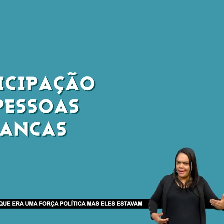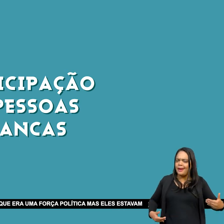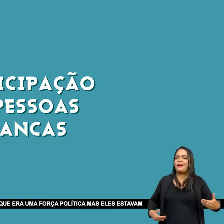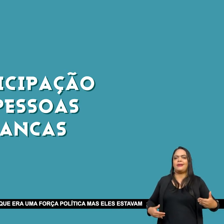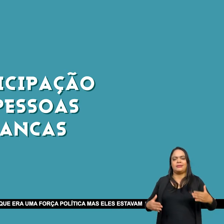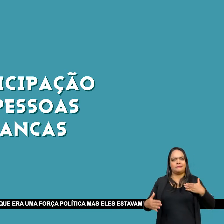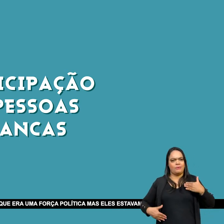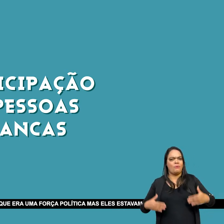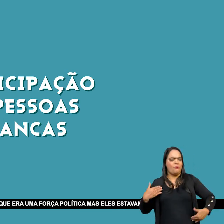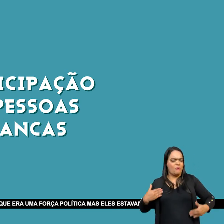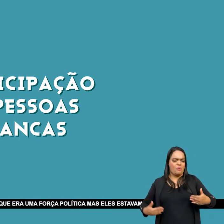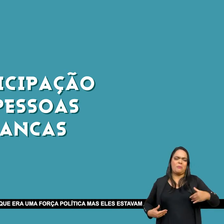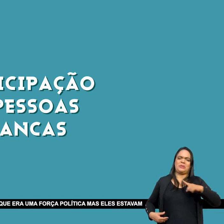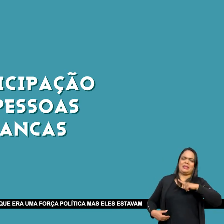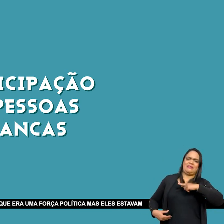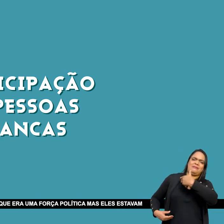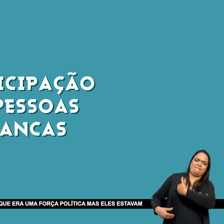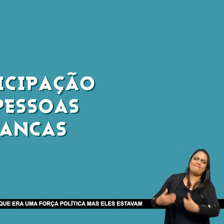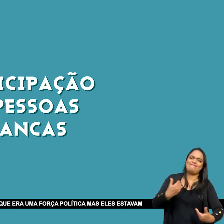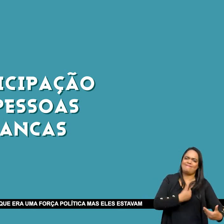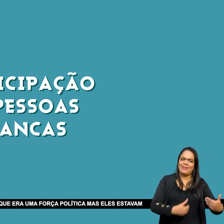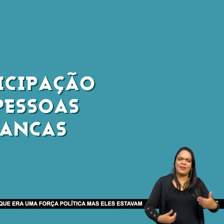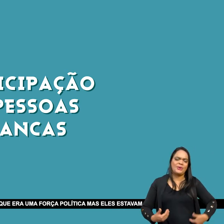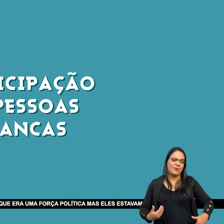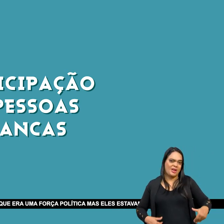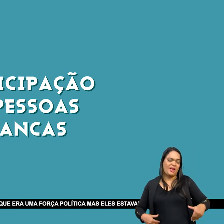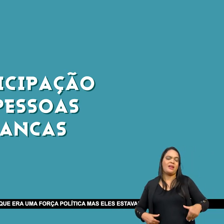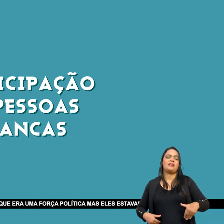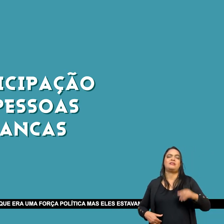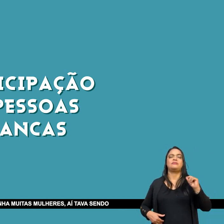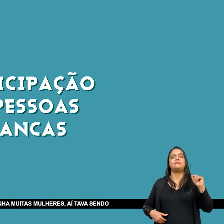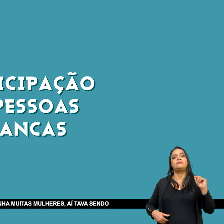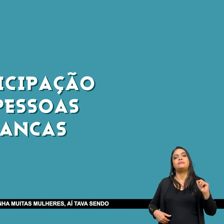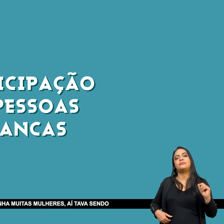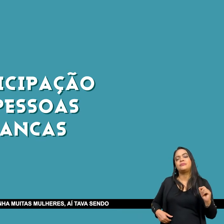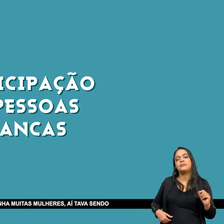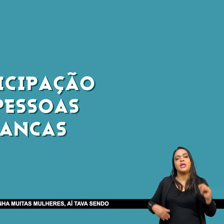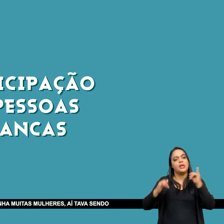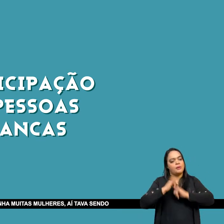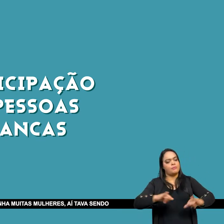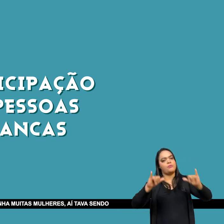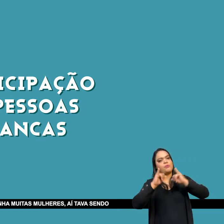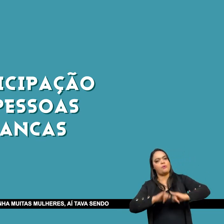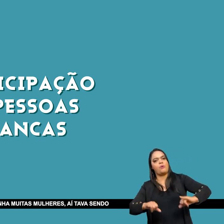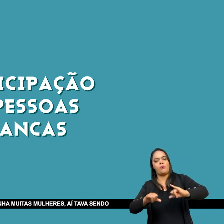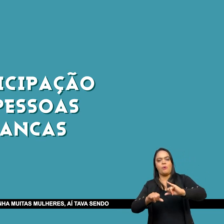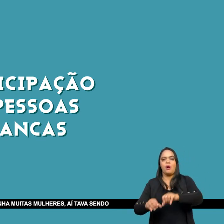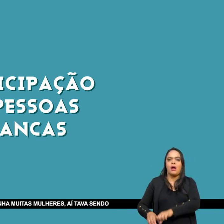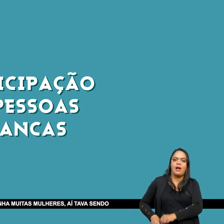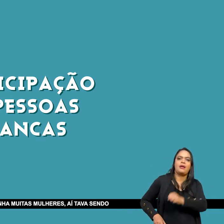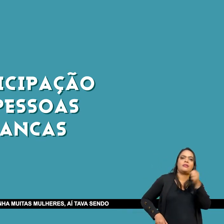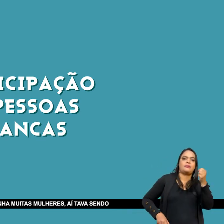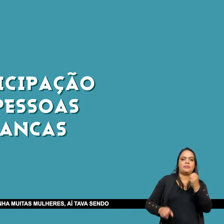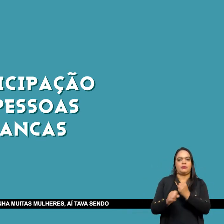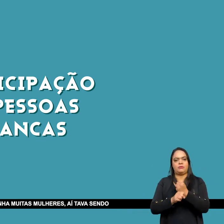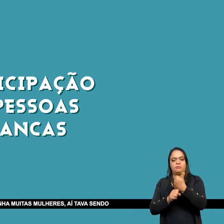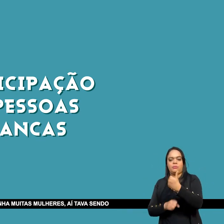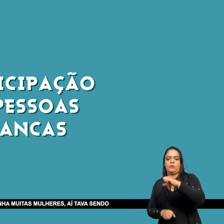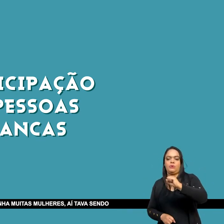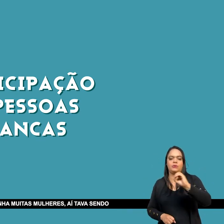Não se pode dizer Que era uma força Política Mas eles estavam ali Por circunstâncias Diversas Tinha um